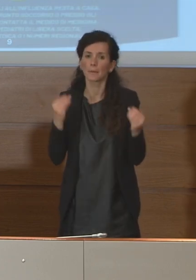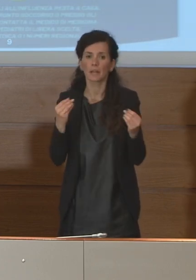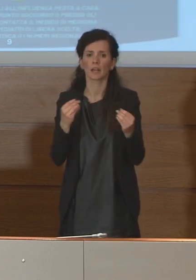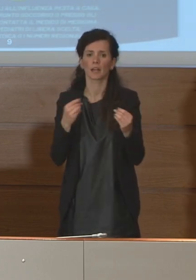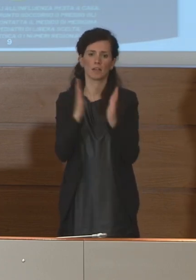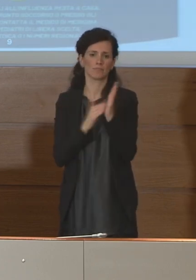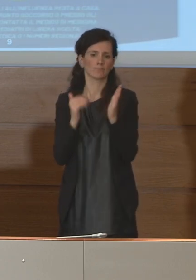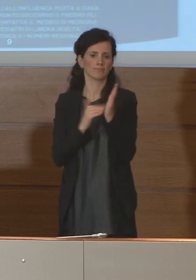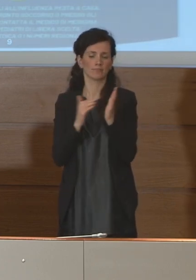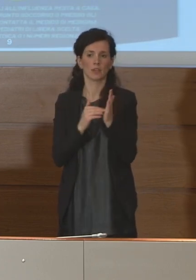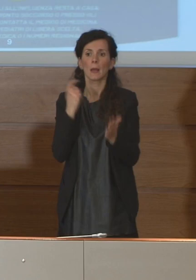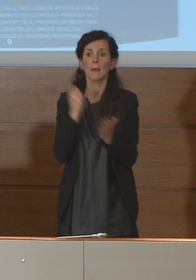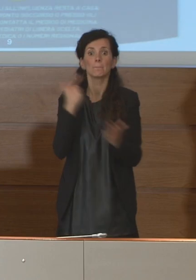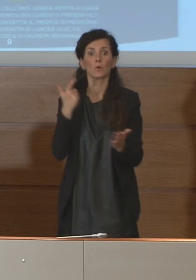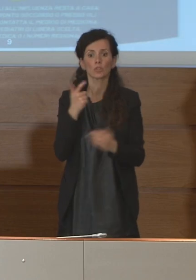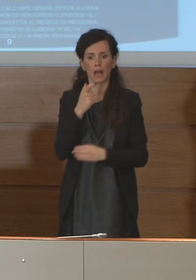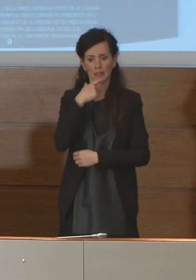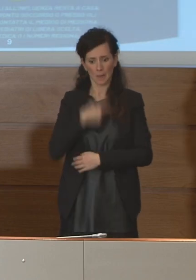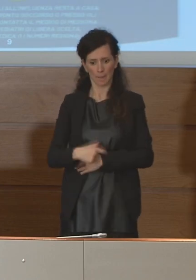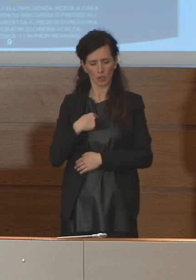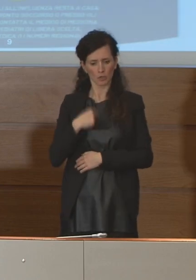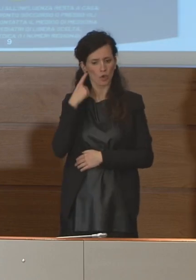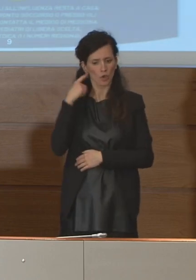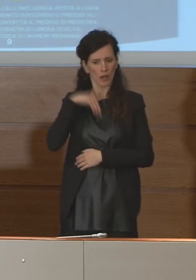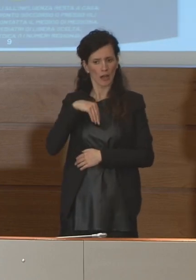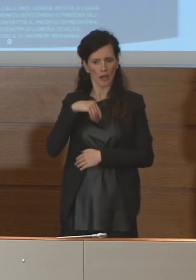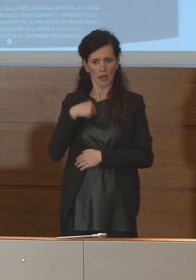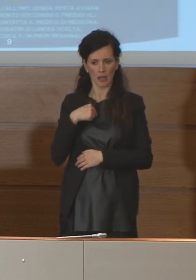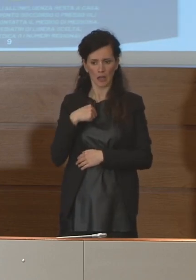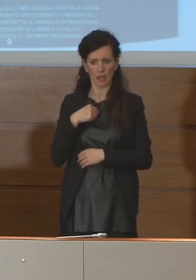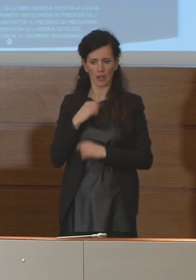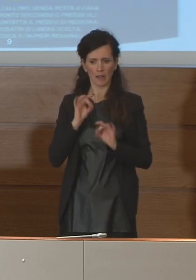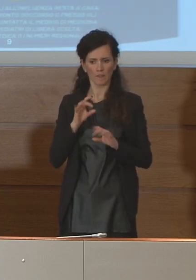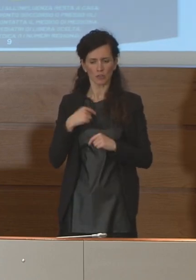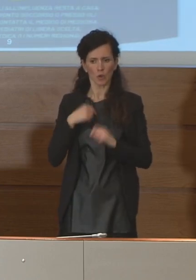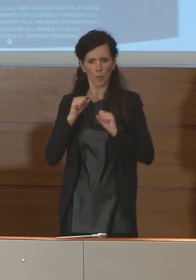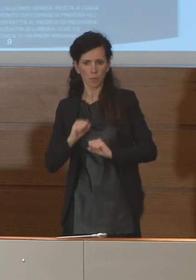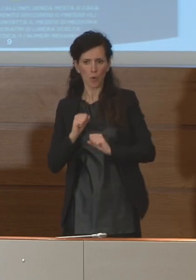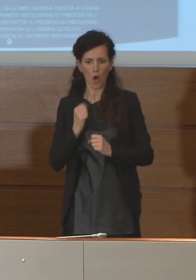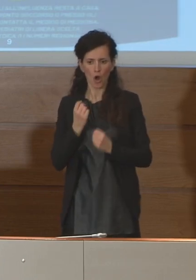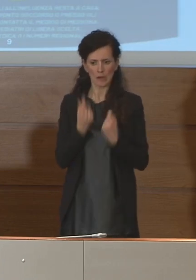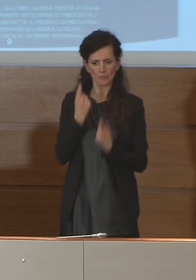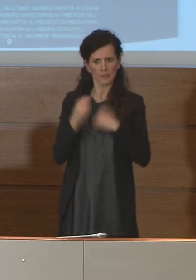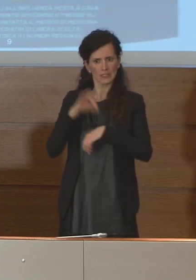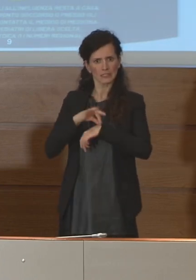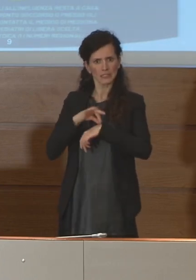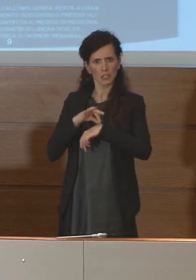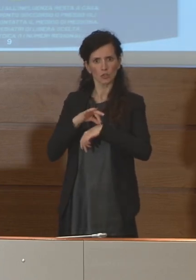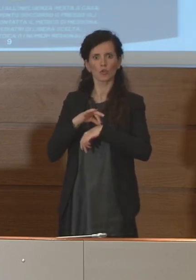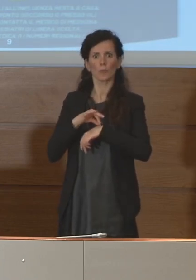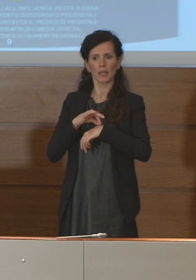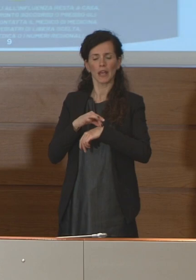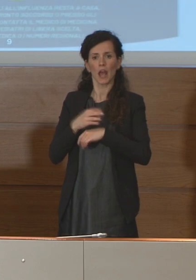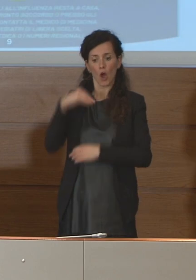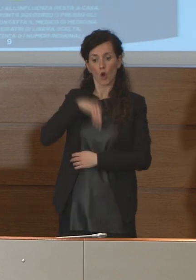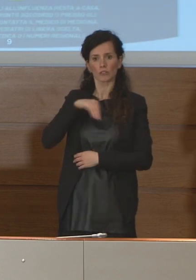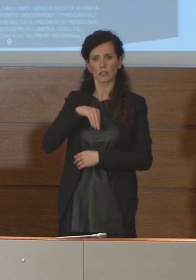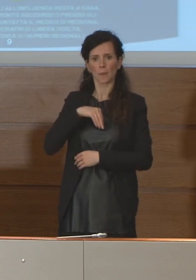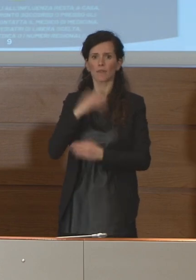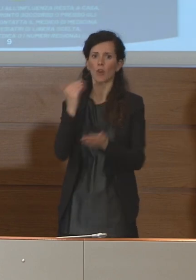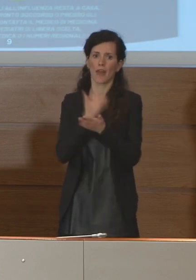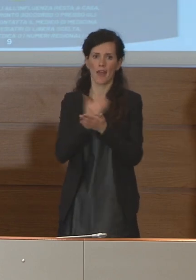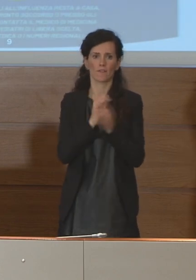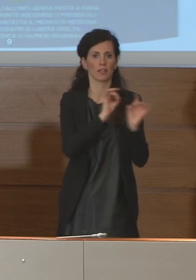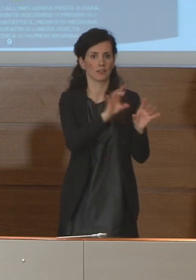possibilità di infezione ma se si senta coinvolto nell'adottare delle misure che riducono la circolazione. Solo